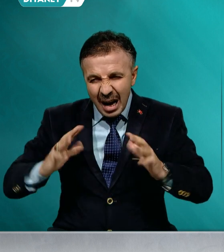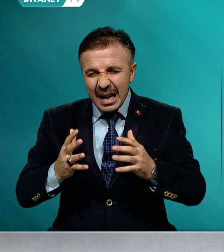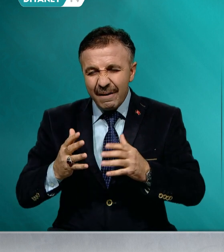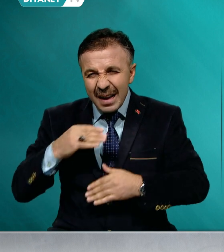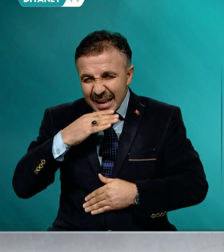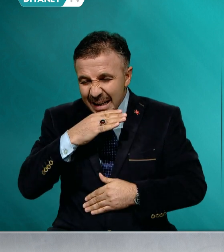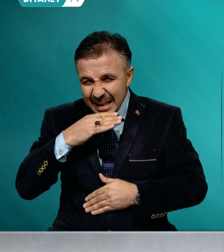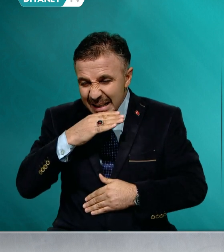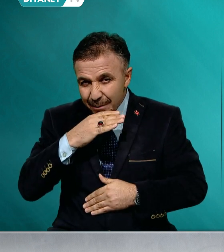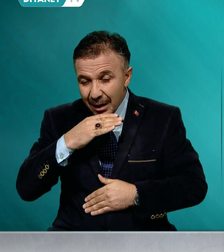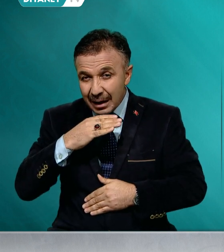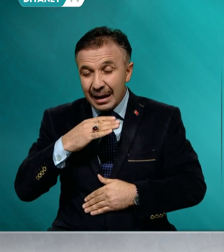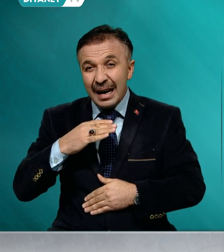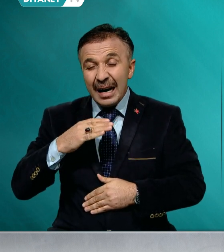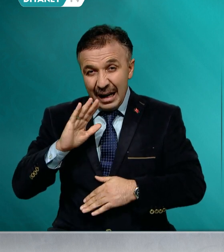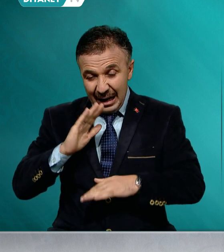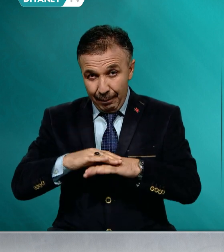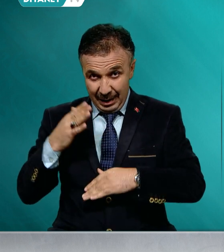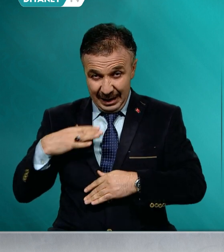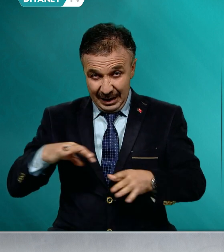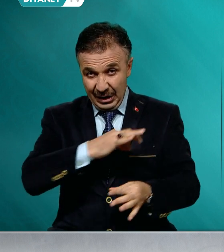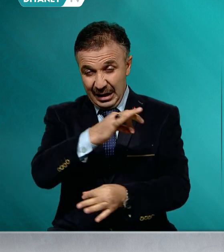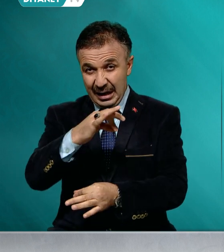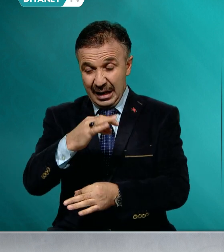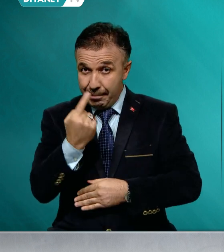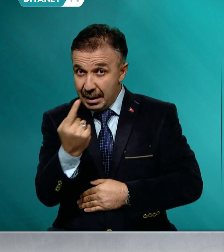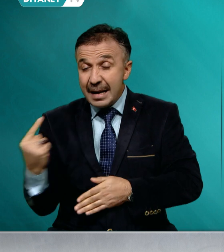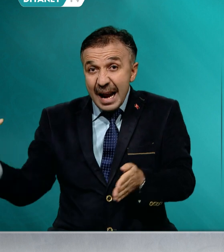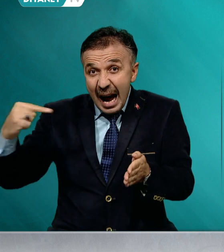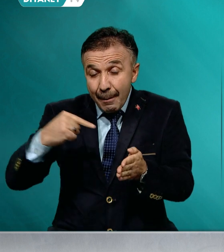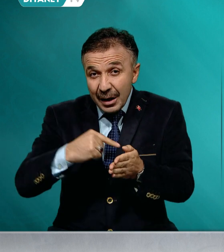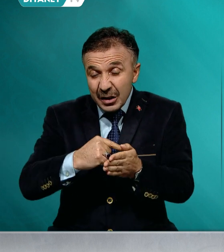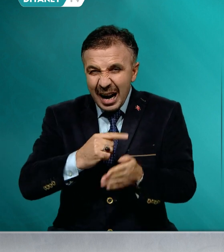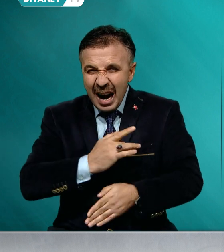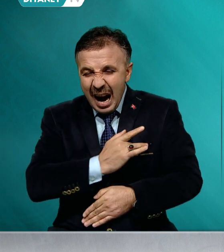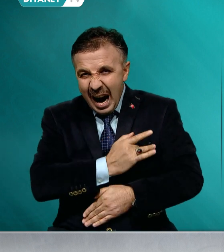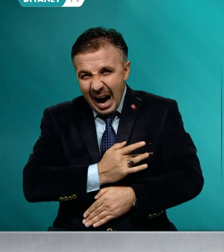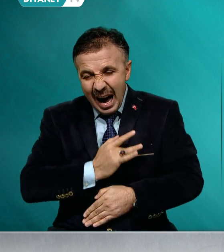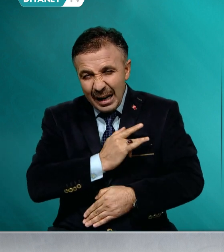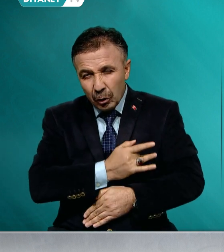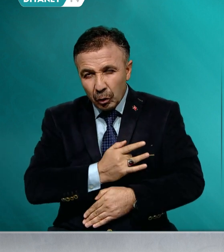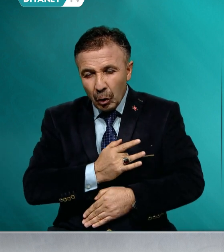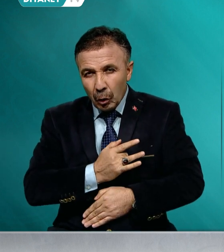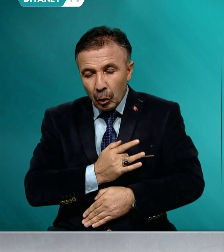isteyenlerin bir amacının da köklü Anadolu irfanına zarar vermek olduğunu